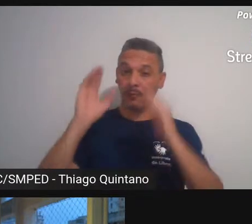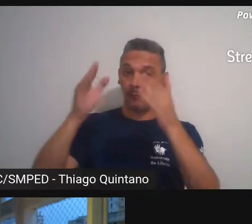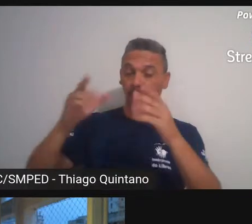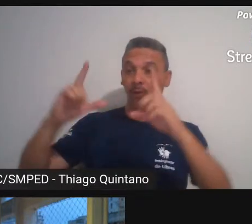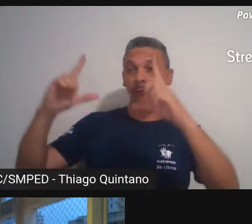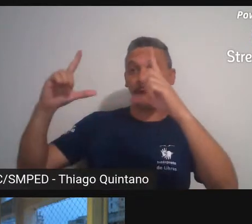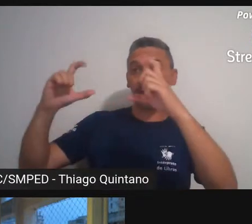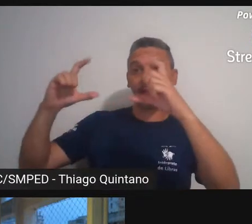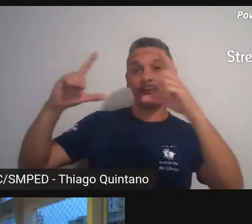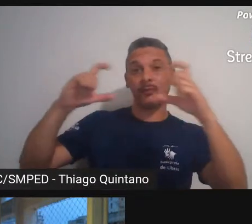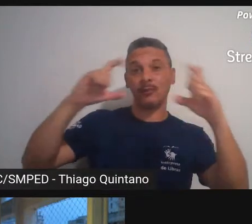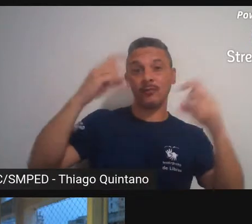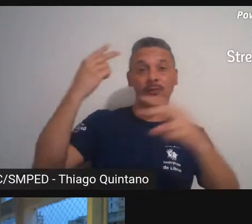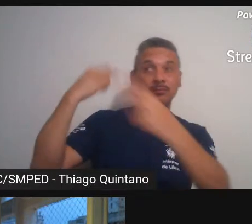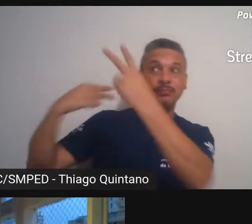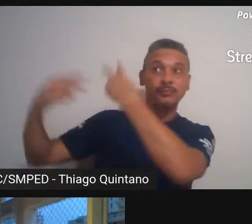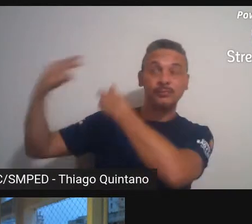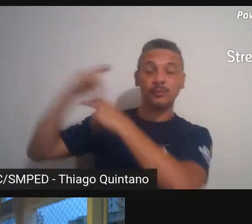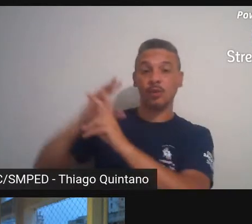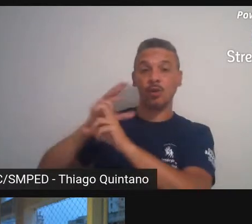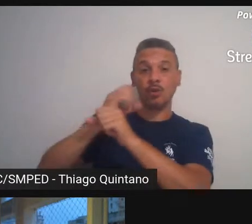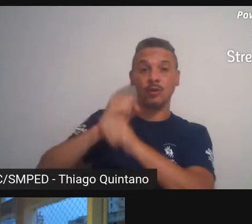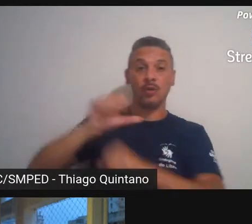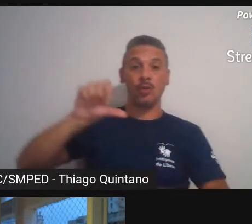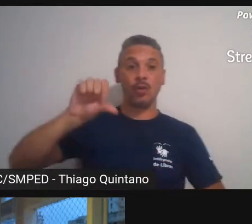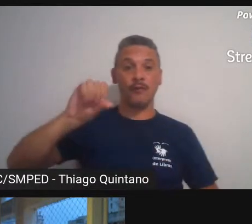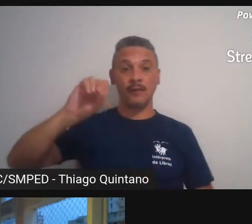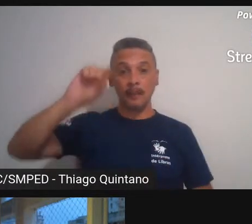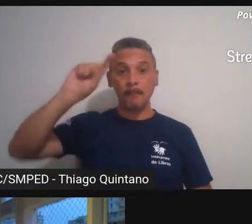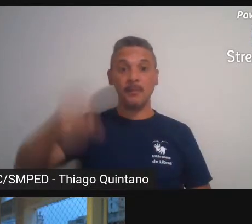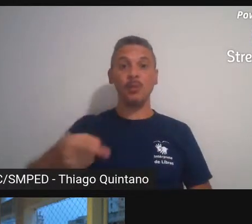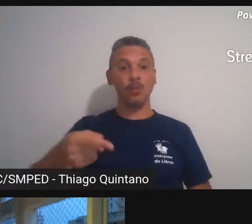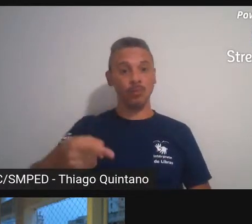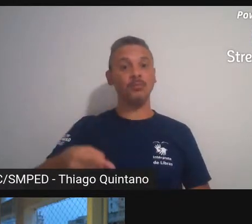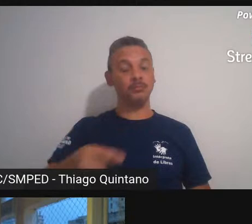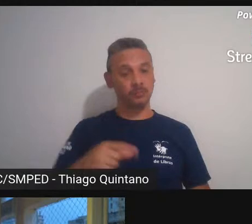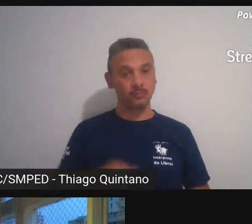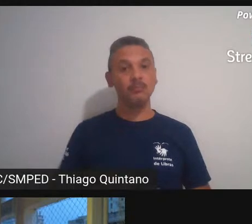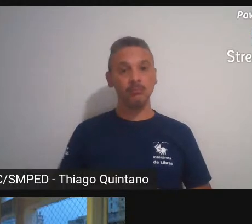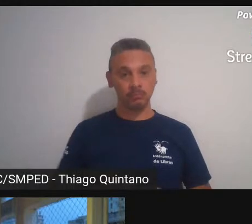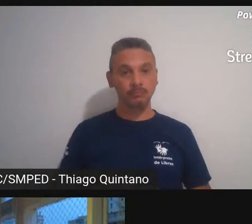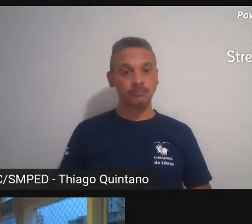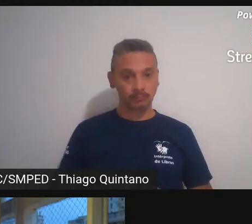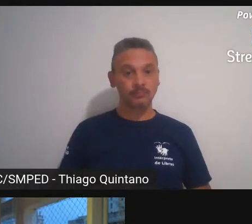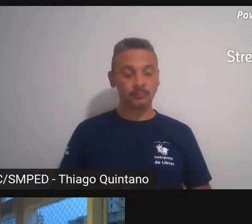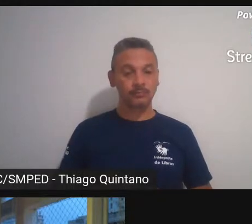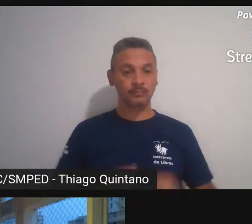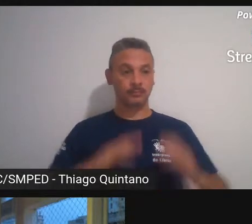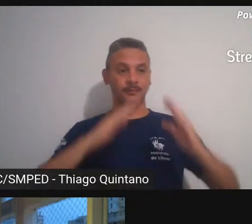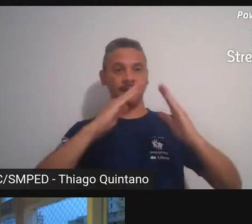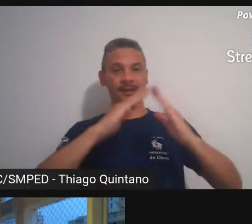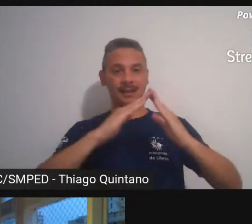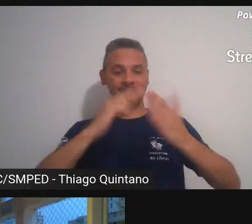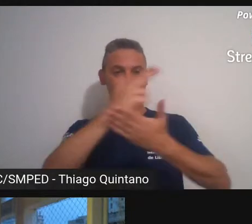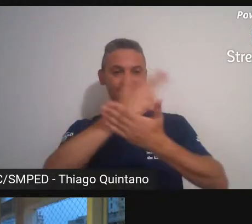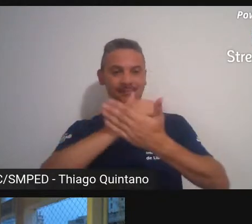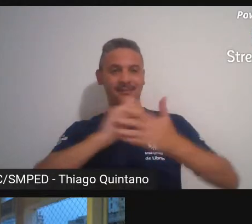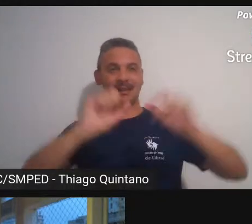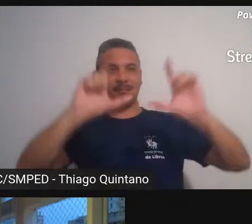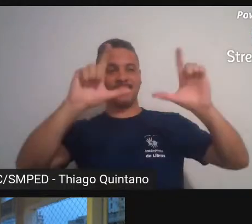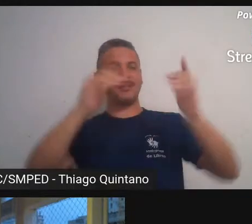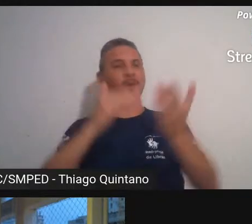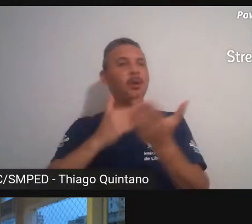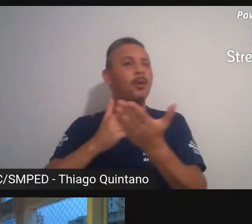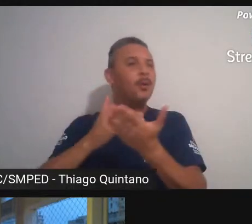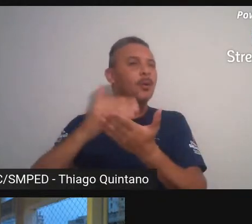histórica com perto de 90 mil negativos e a Casa da Imagem surgiu na